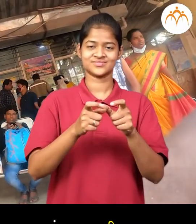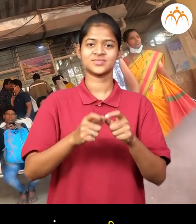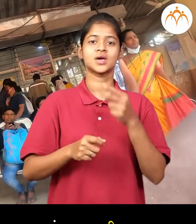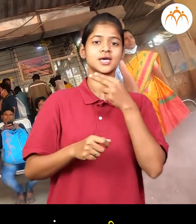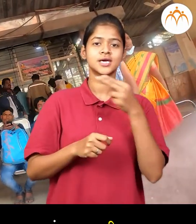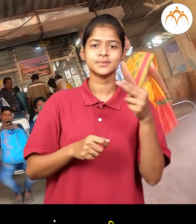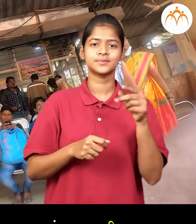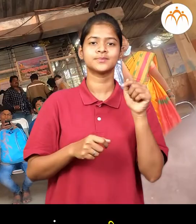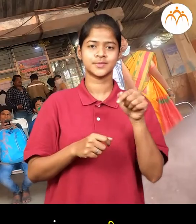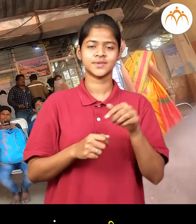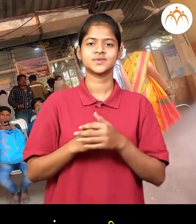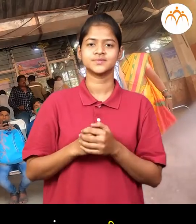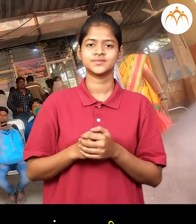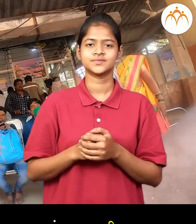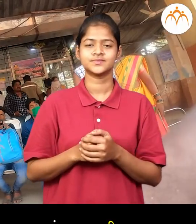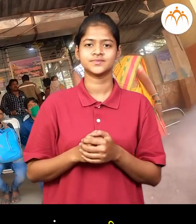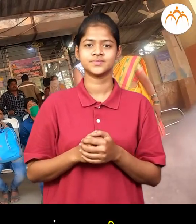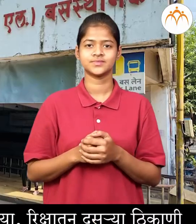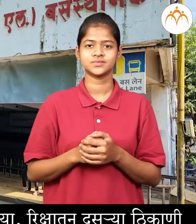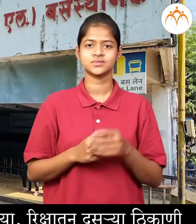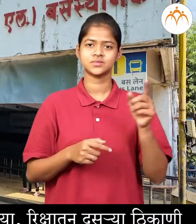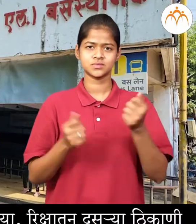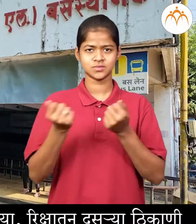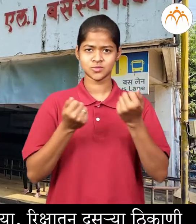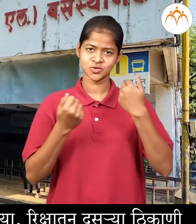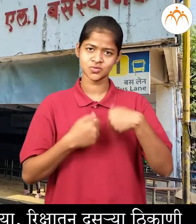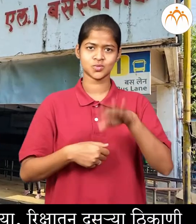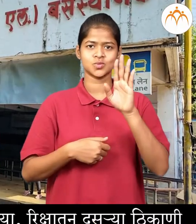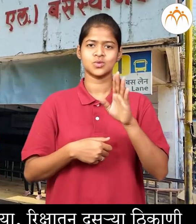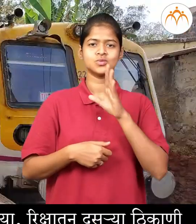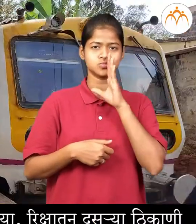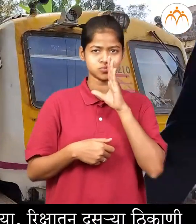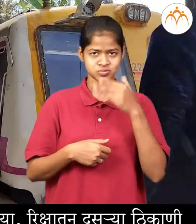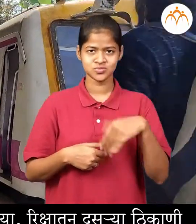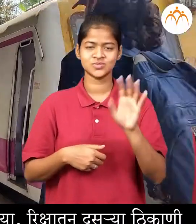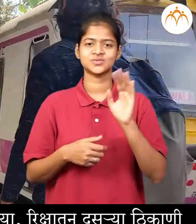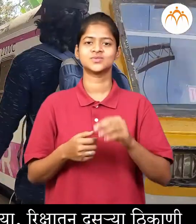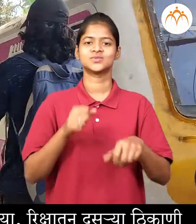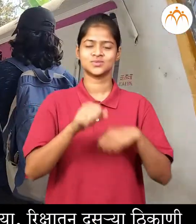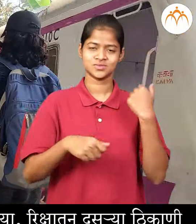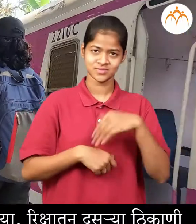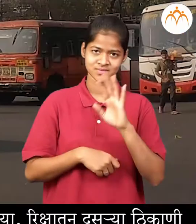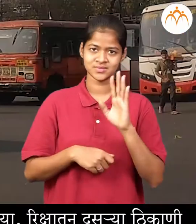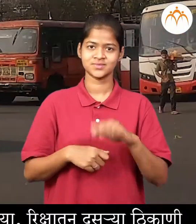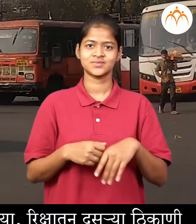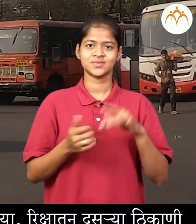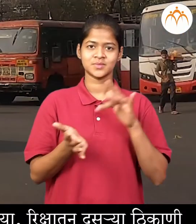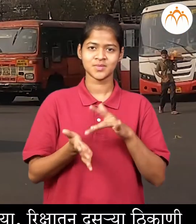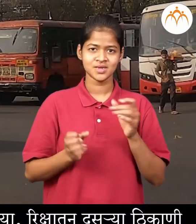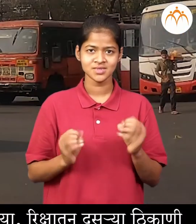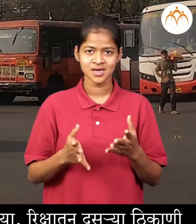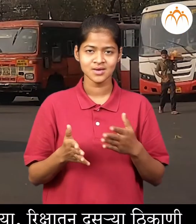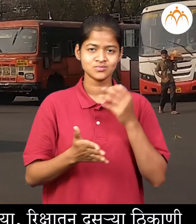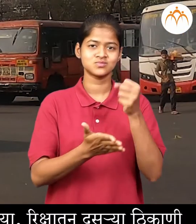प्रवासी असमंतात बस मधुन जानार्या आग गाडितुन जानार्या रिक्षातुन